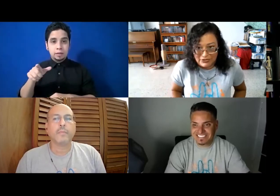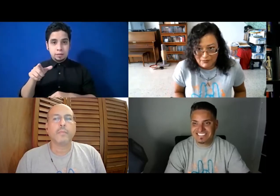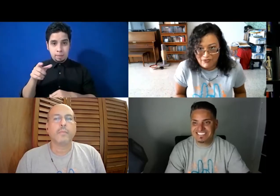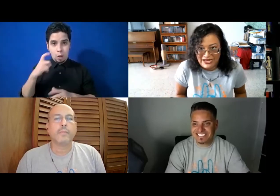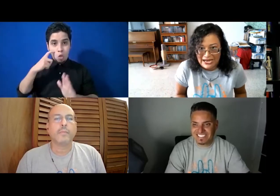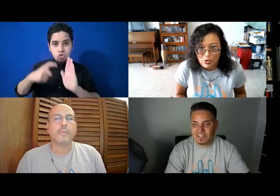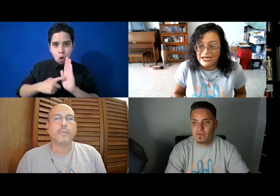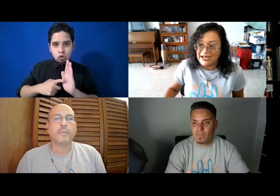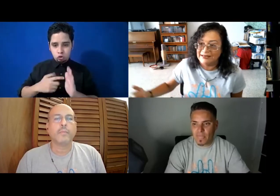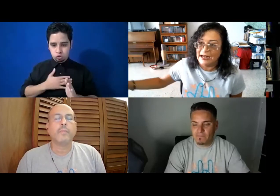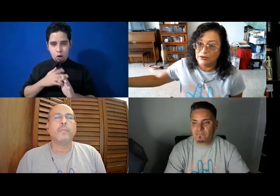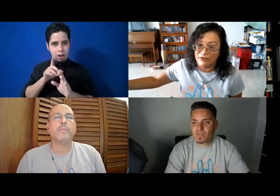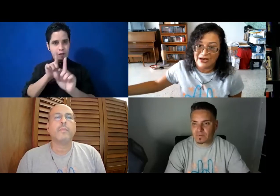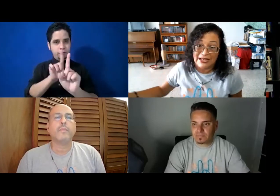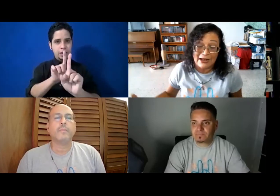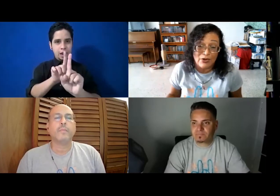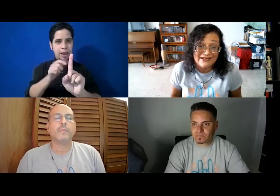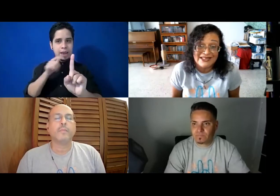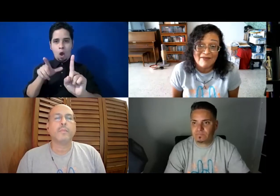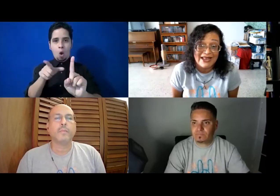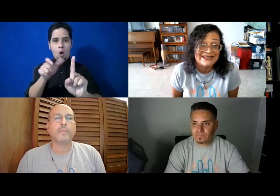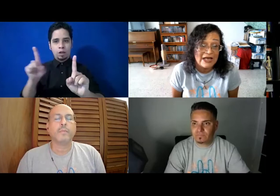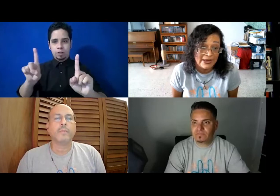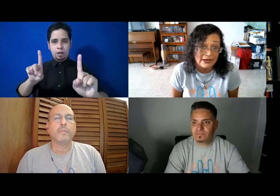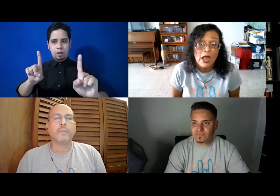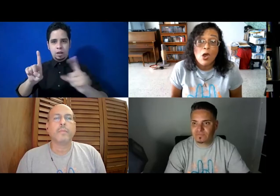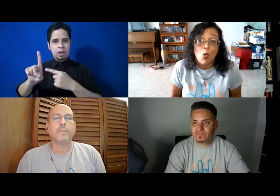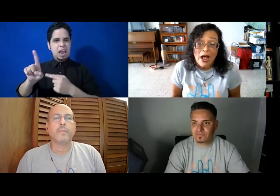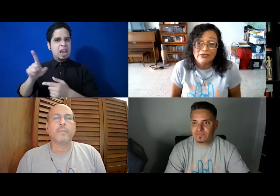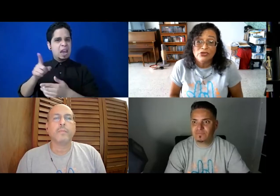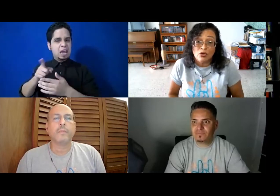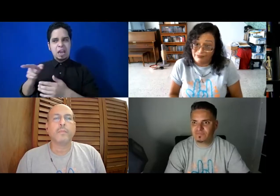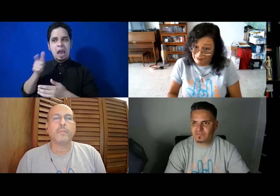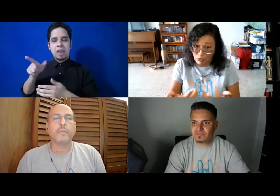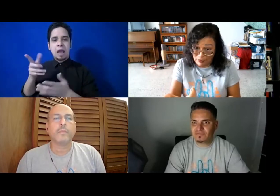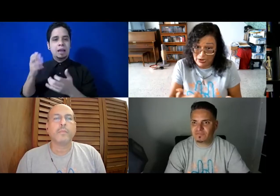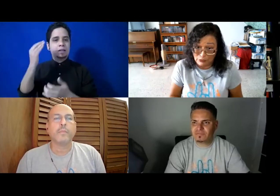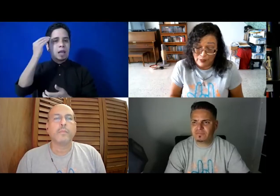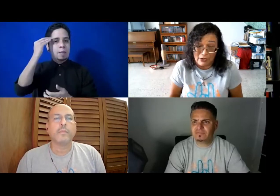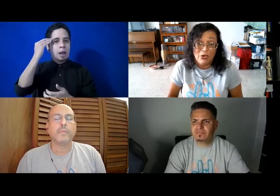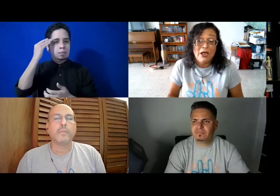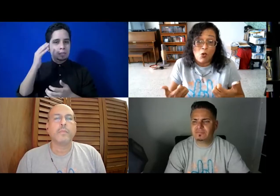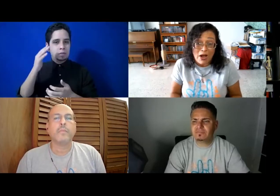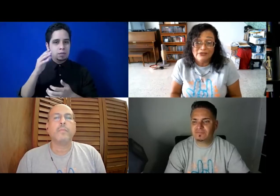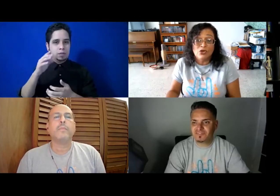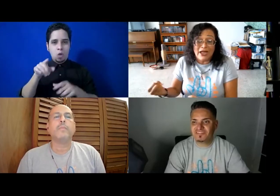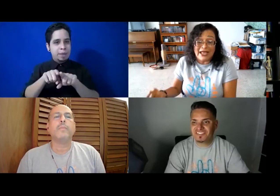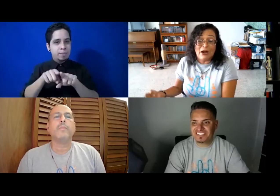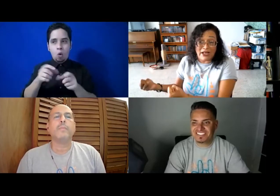estoy en mi fila, ¿no? Y ella está en la otra fila, y ya lo que necesitaba era saber cuánto, volvemos a tu pago, cuánto era lo que